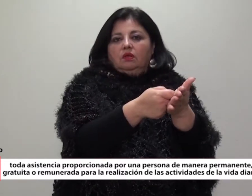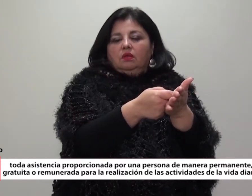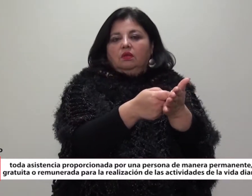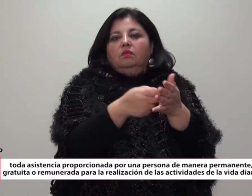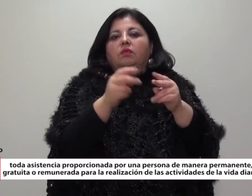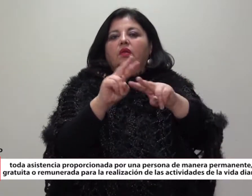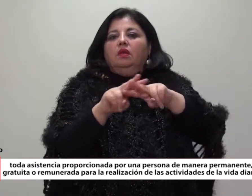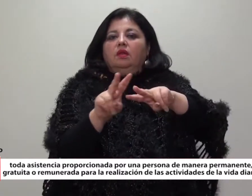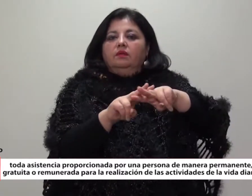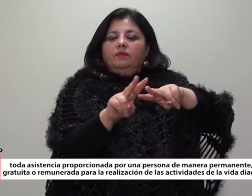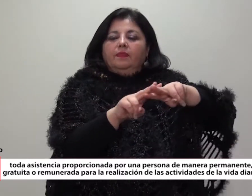diaria